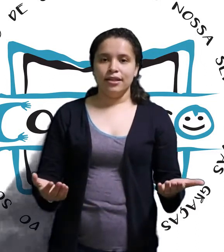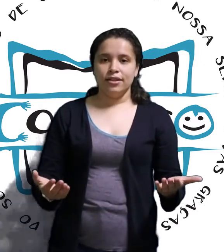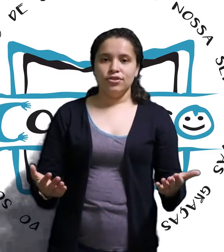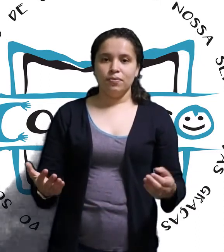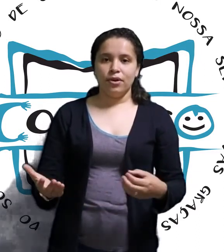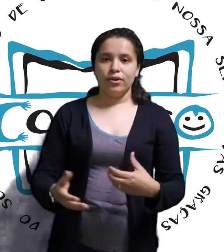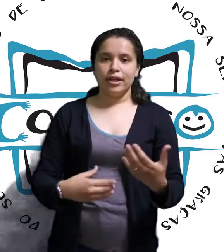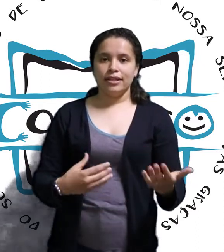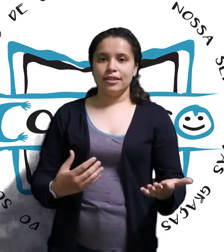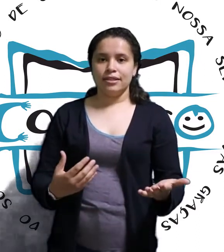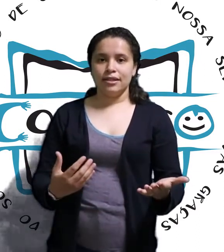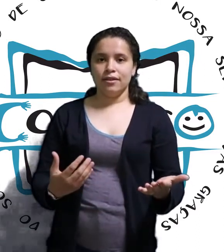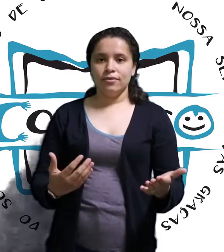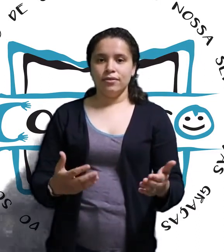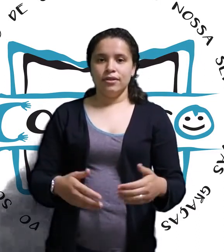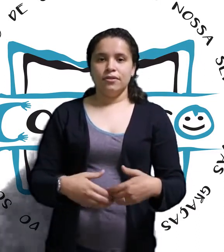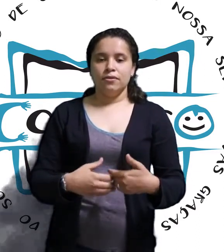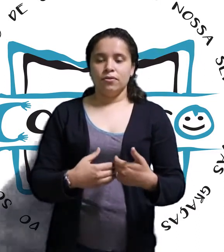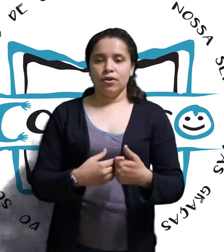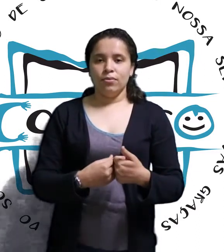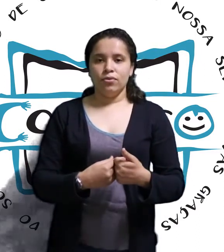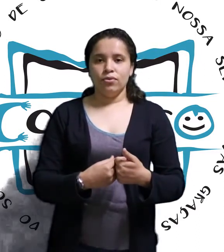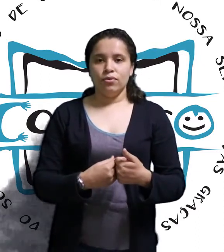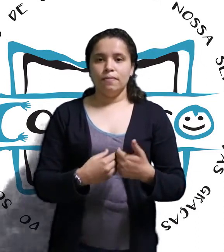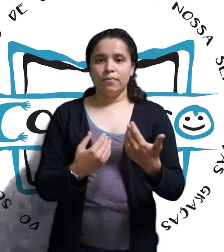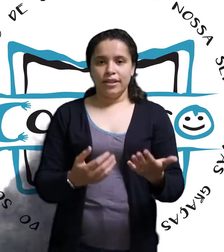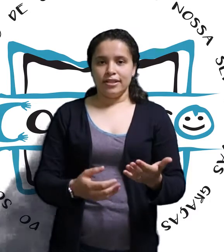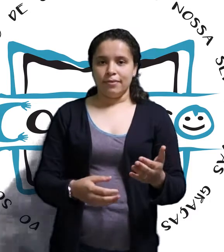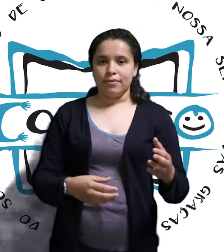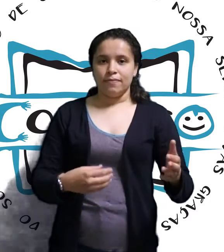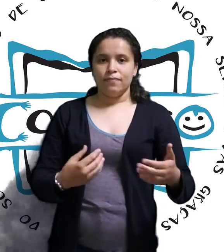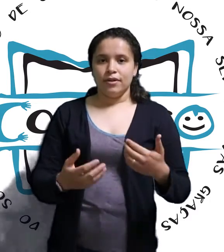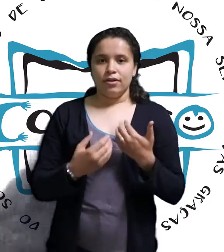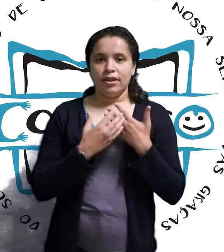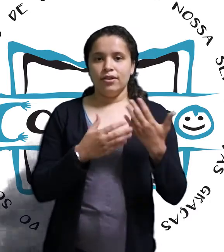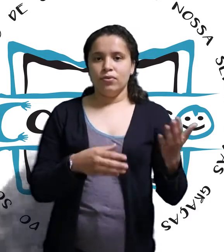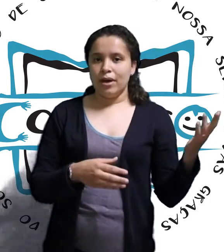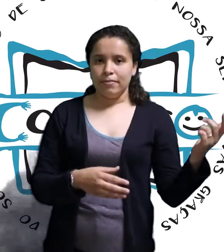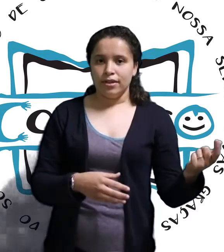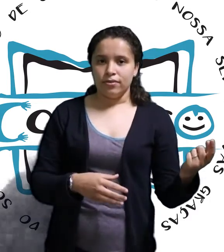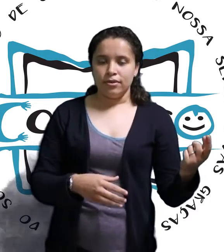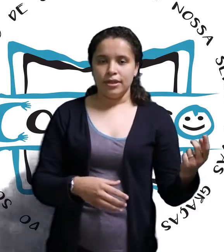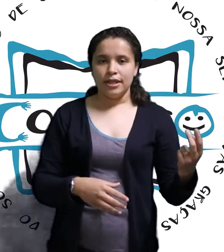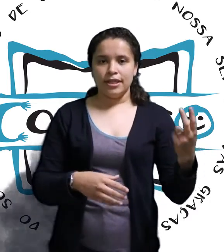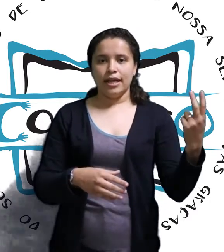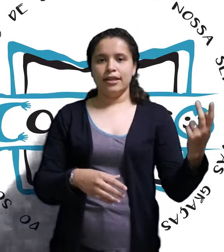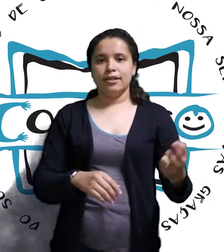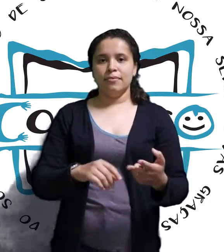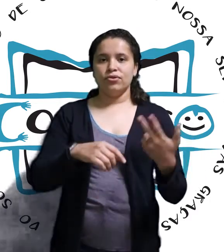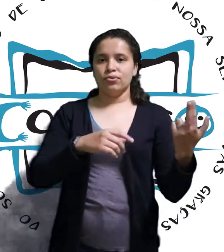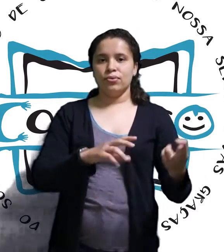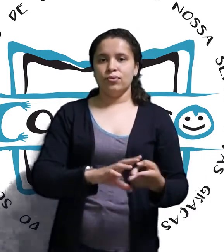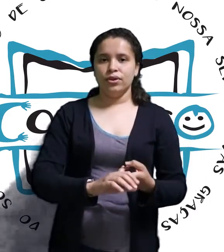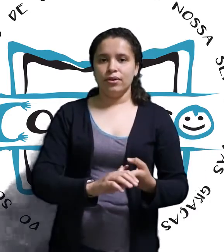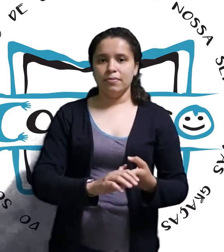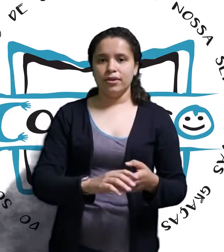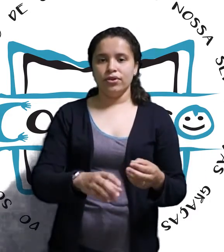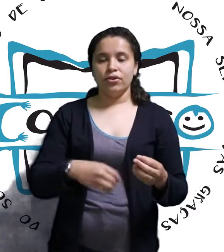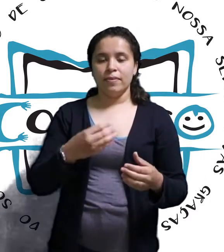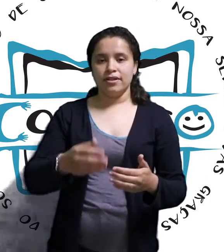de uma organização como, por exemplo, eu tenho um amigo. E aí também eu junto com outro amigo e eu começo